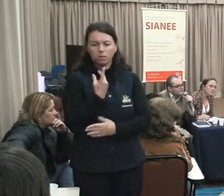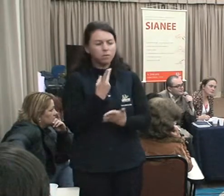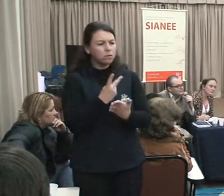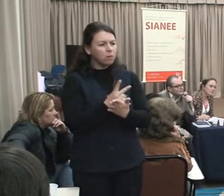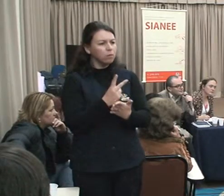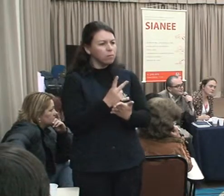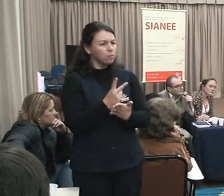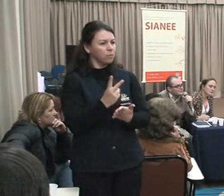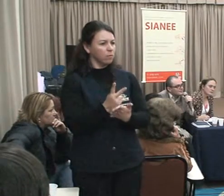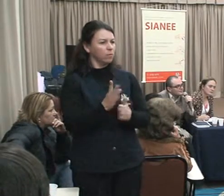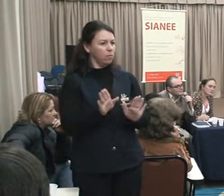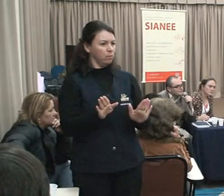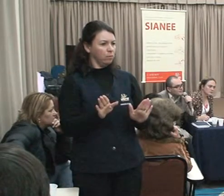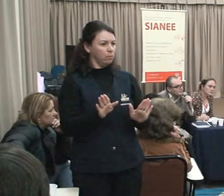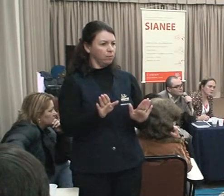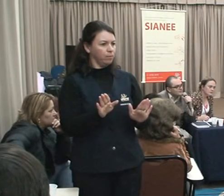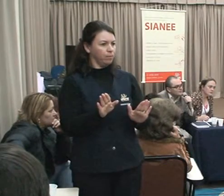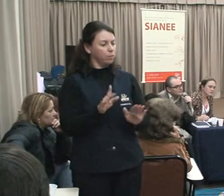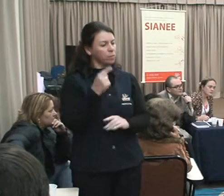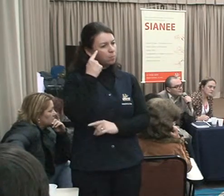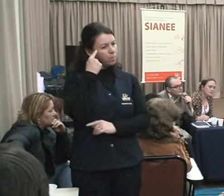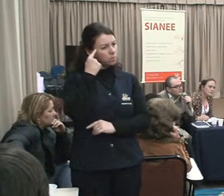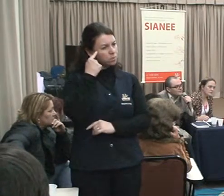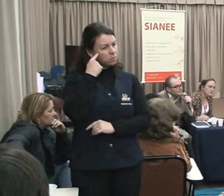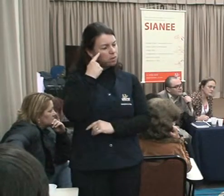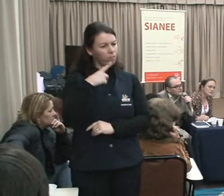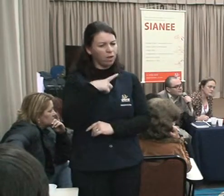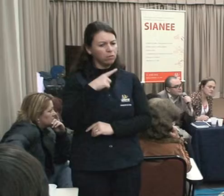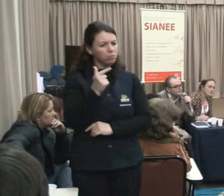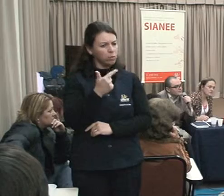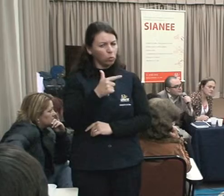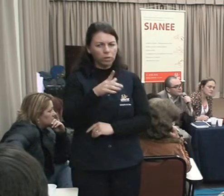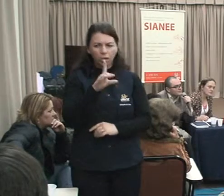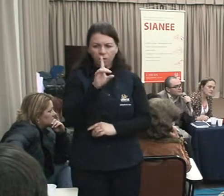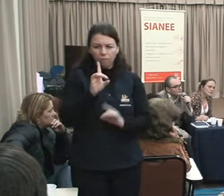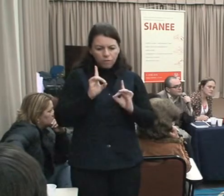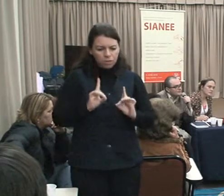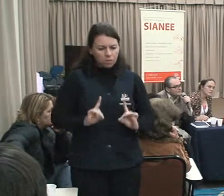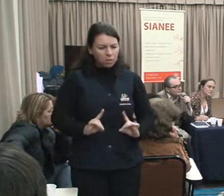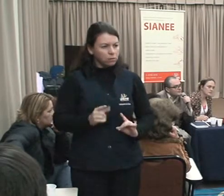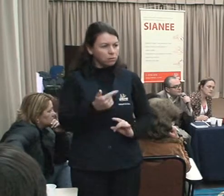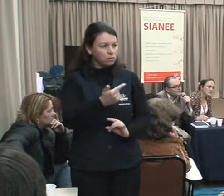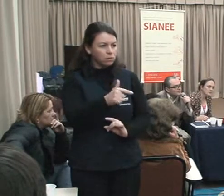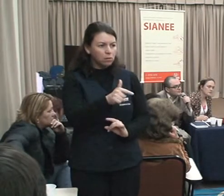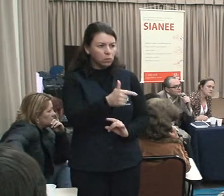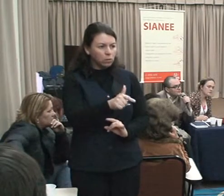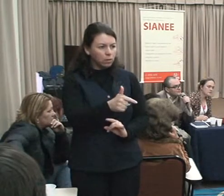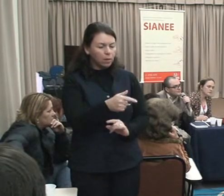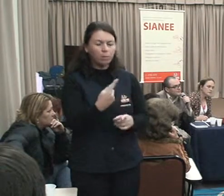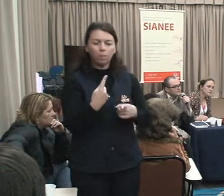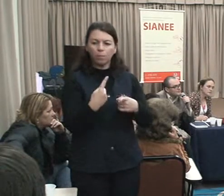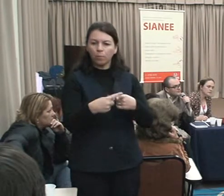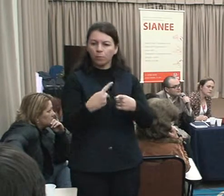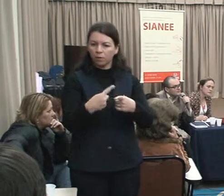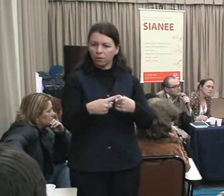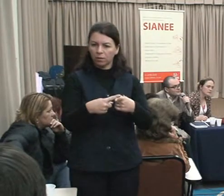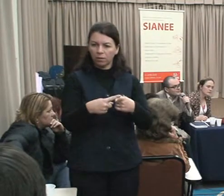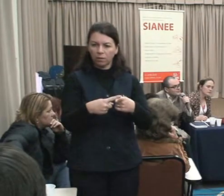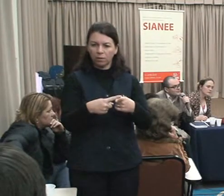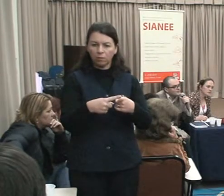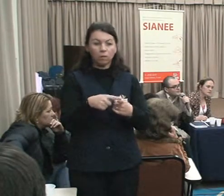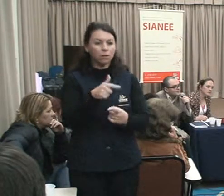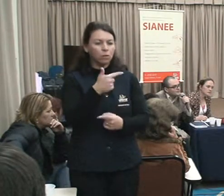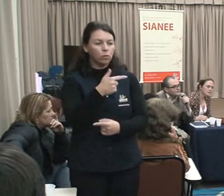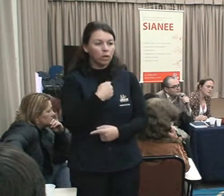essa sala não está cheia, porque tem muitas pessoas que não sabem.